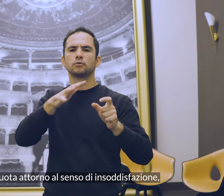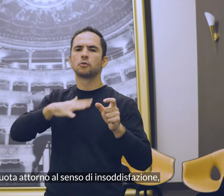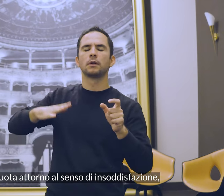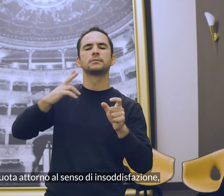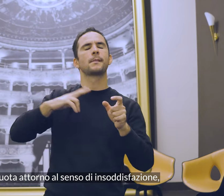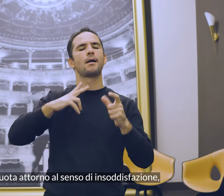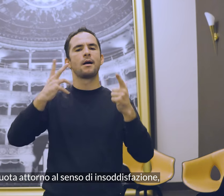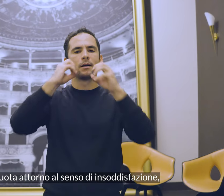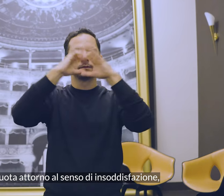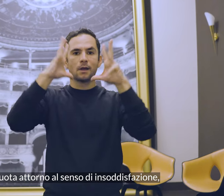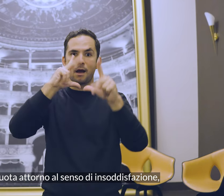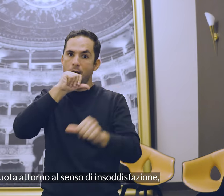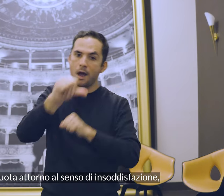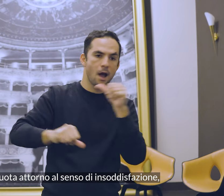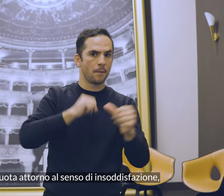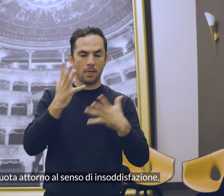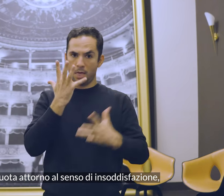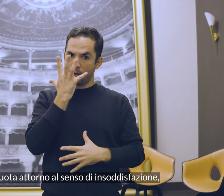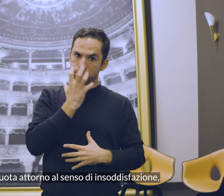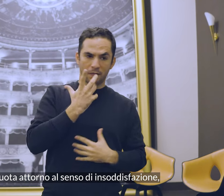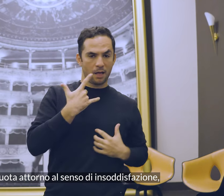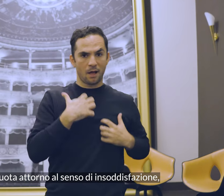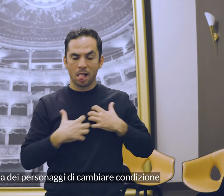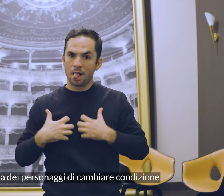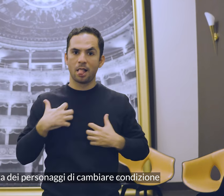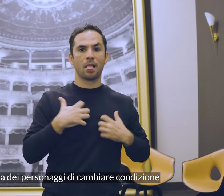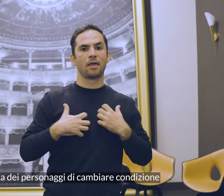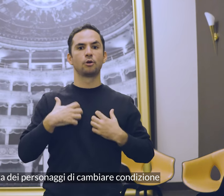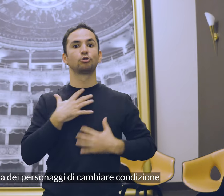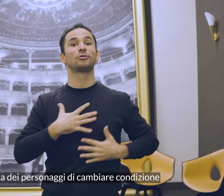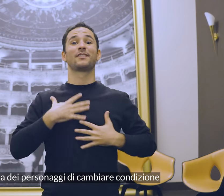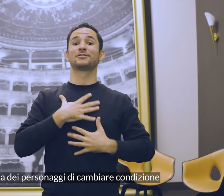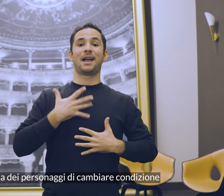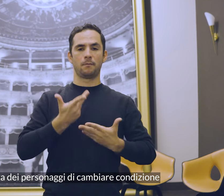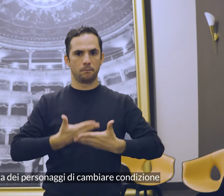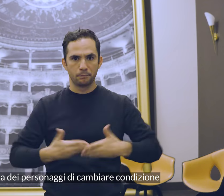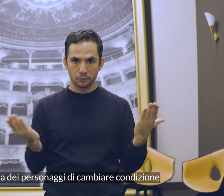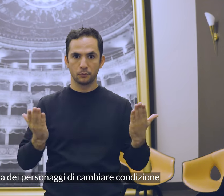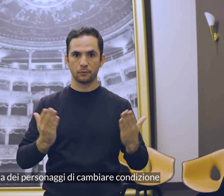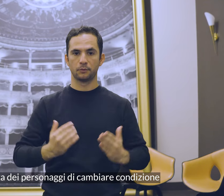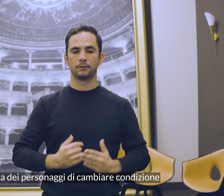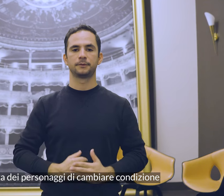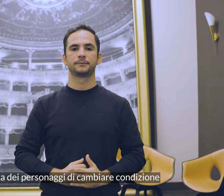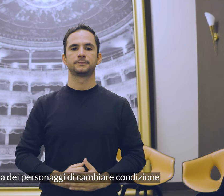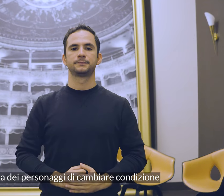ruota attorno al senso di insoddisfazione, alla speranza dei personaggi di cambiare condizione